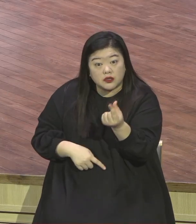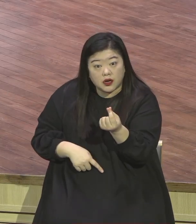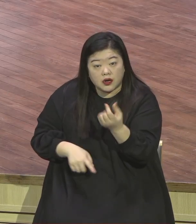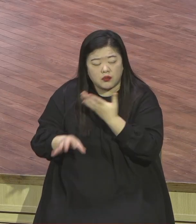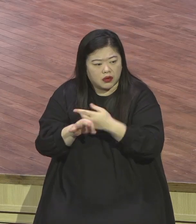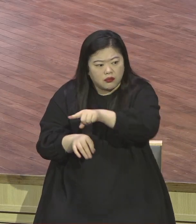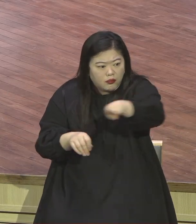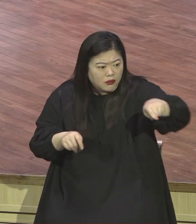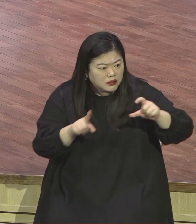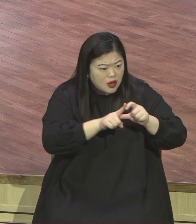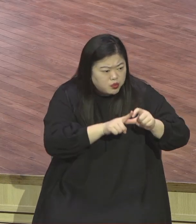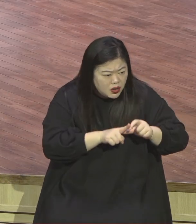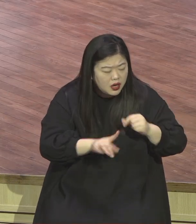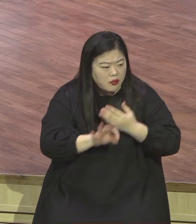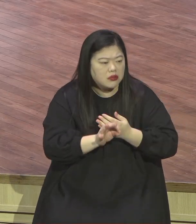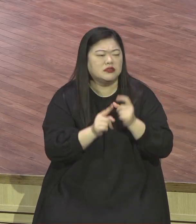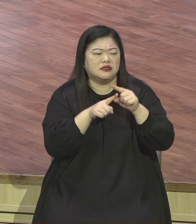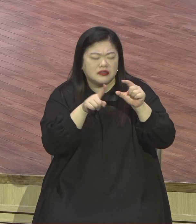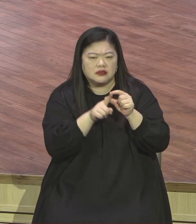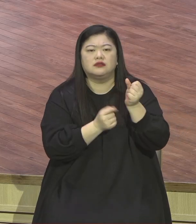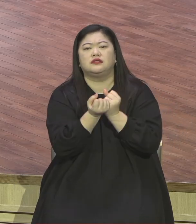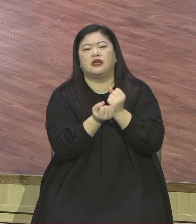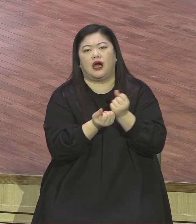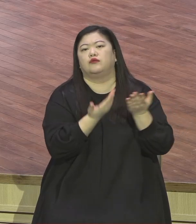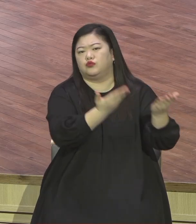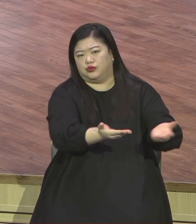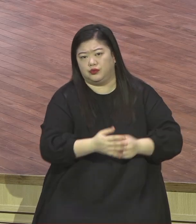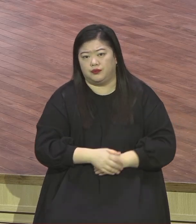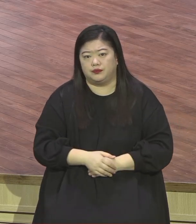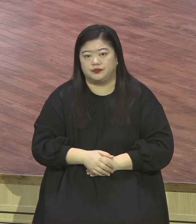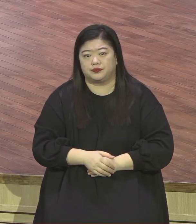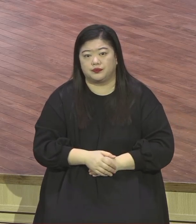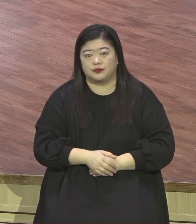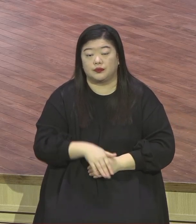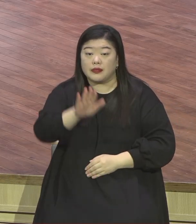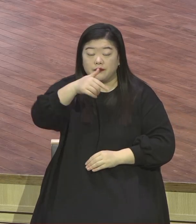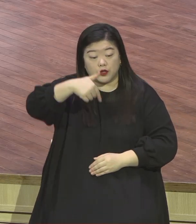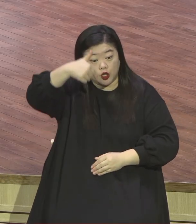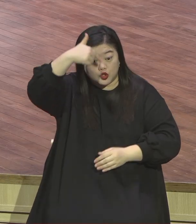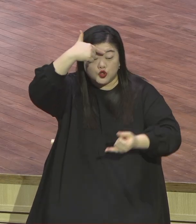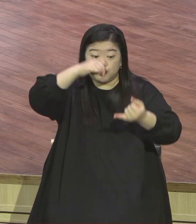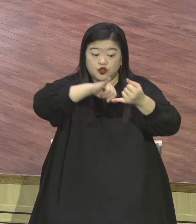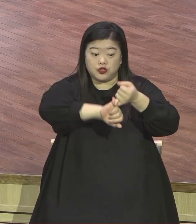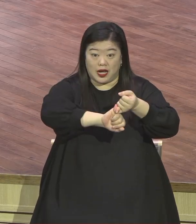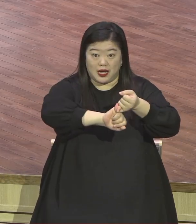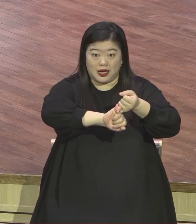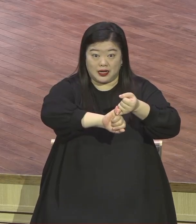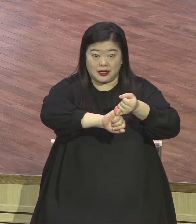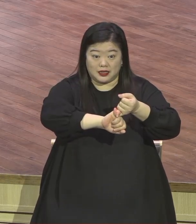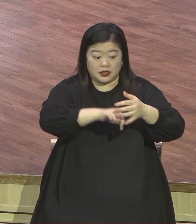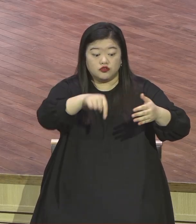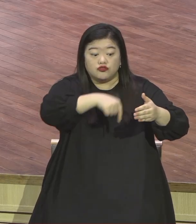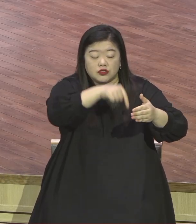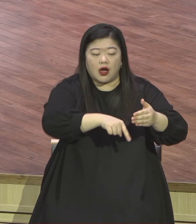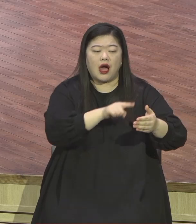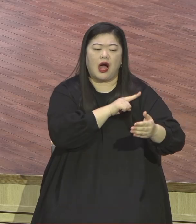구약성경의 최대 사건이 뭐예요 천지창조입니다 천지창조 핵심이 뭐예요 하나님이